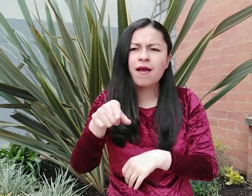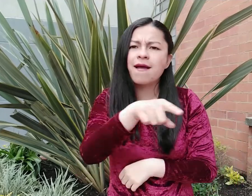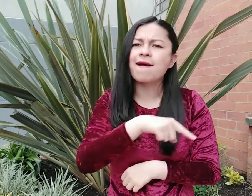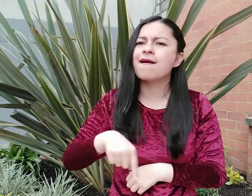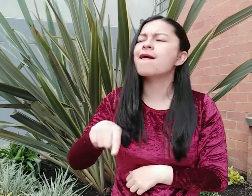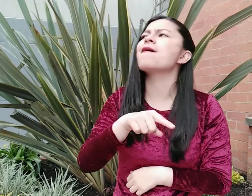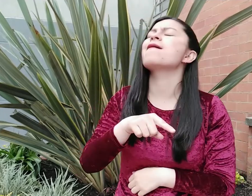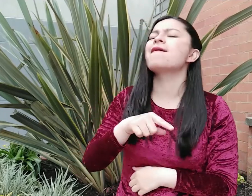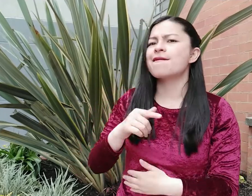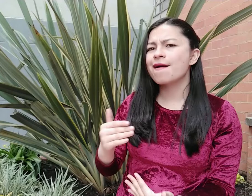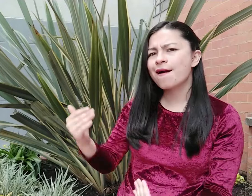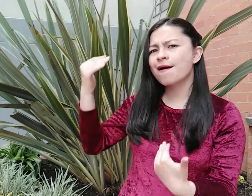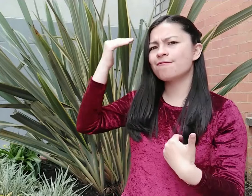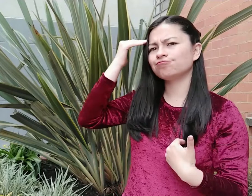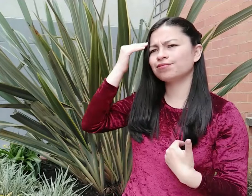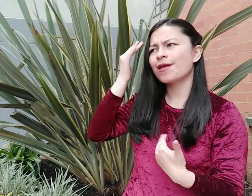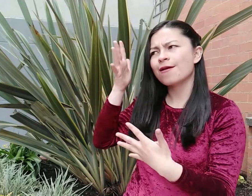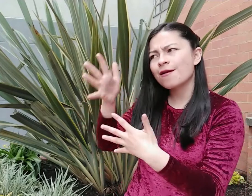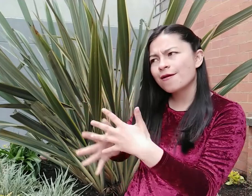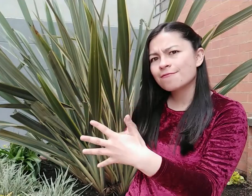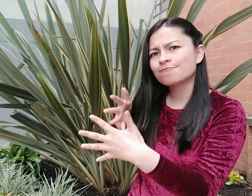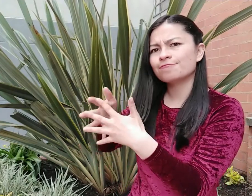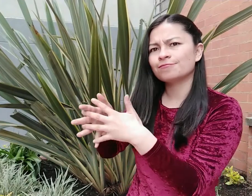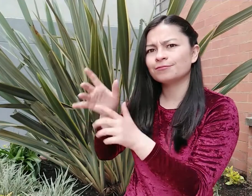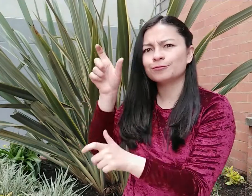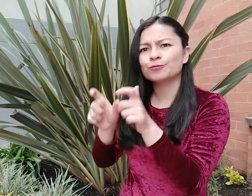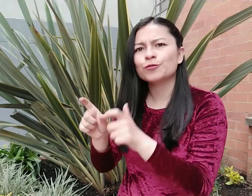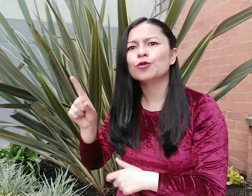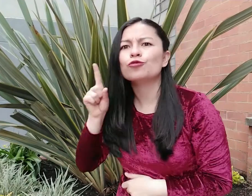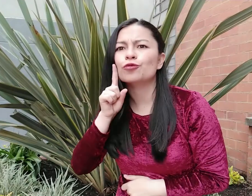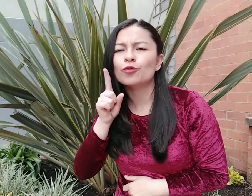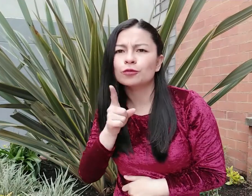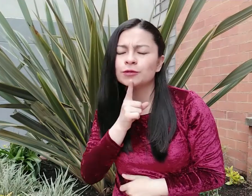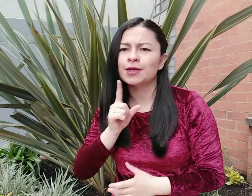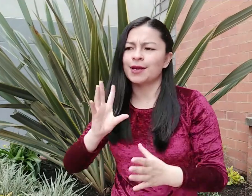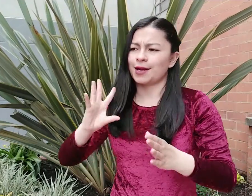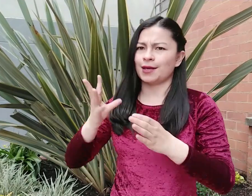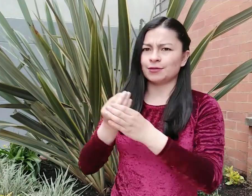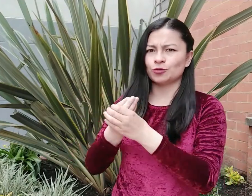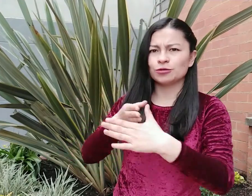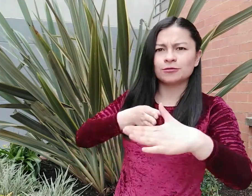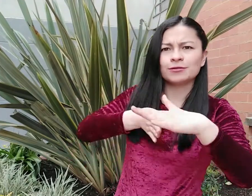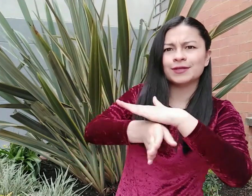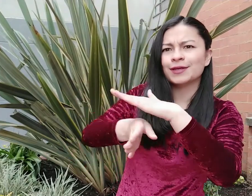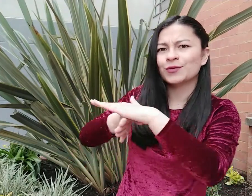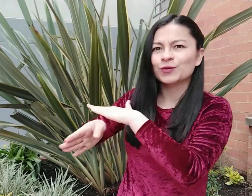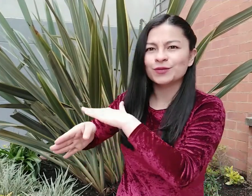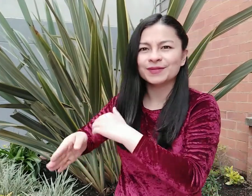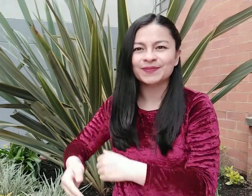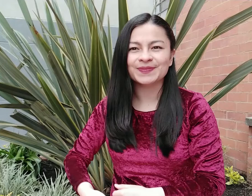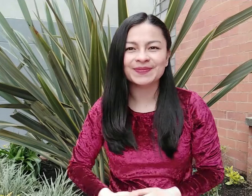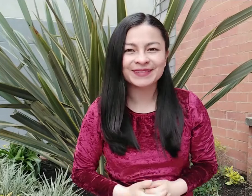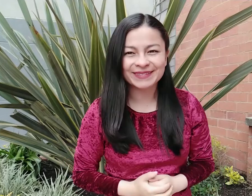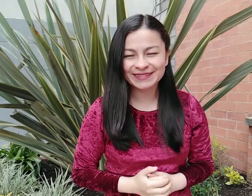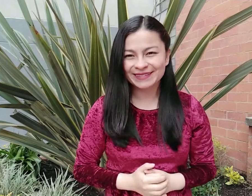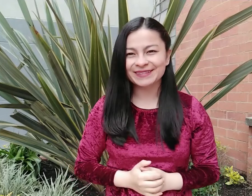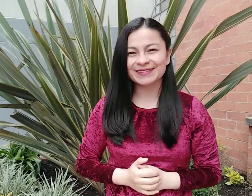conciencia que lleve a acciones encaminadas a la implementación de ajustes razonables, inclusión y accesibilidad para las